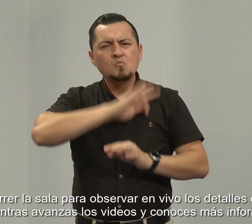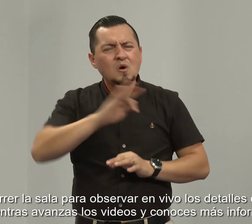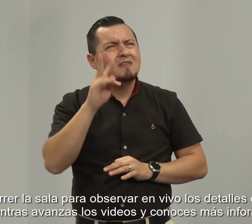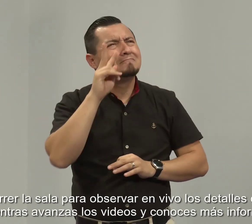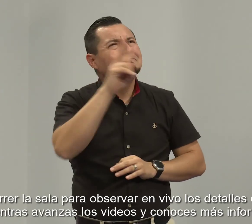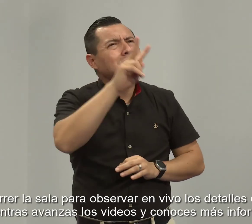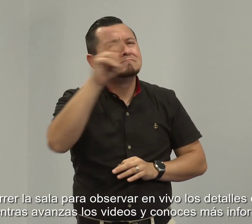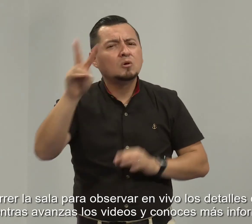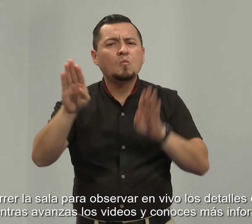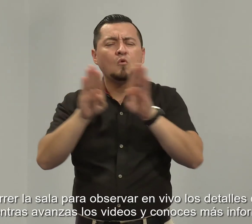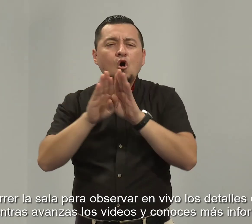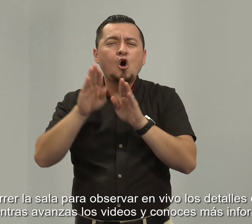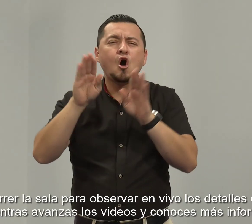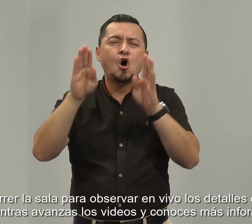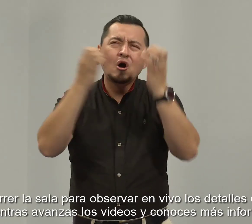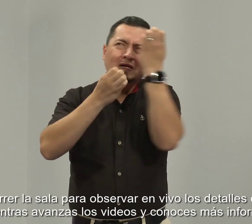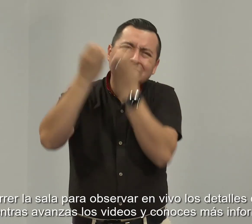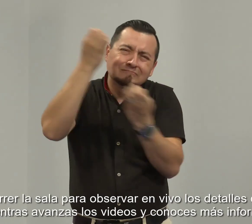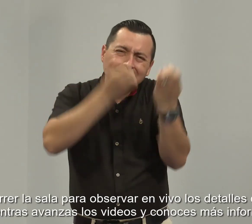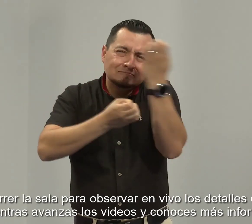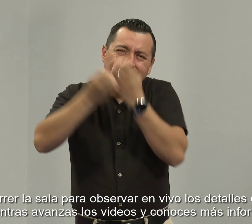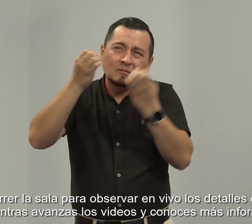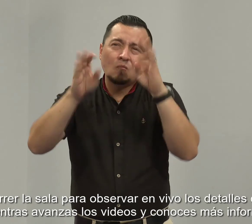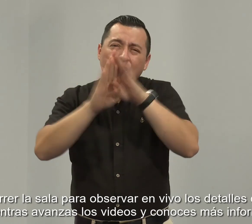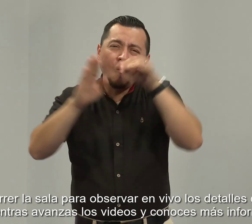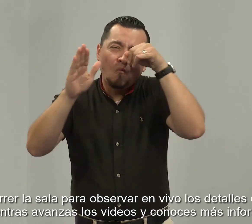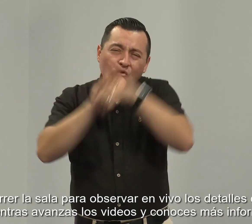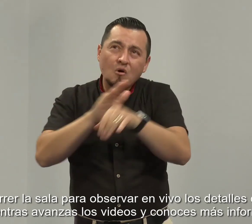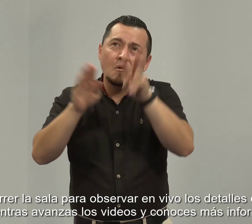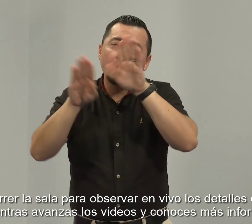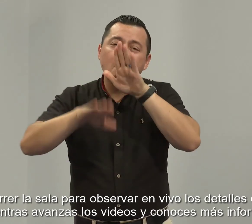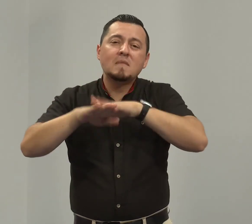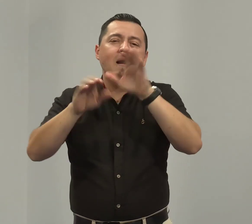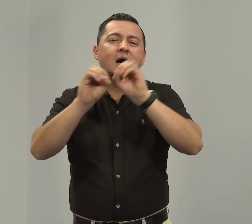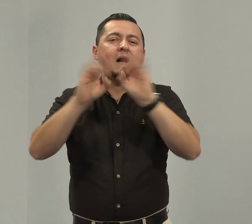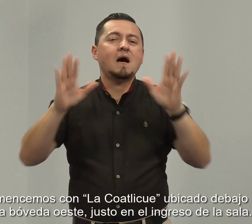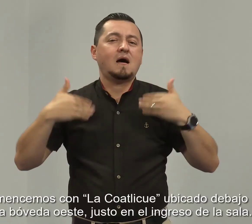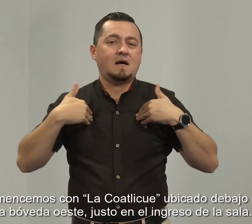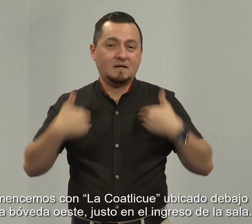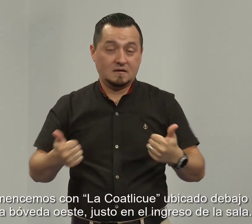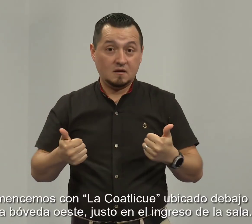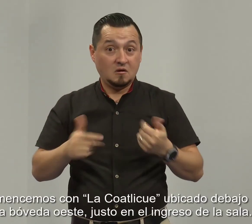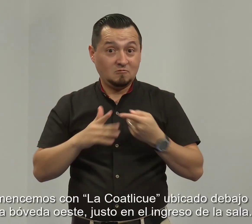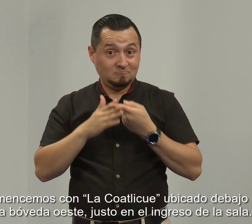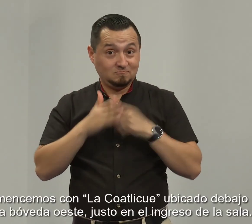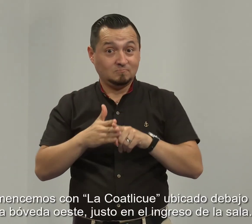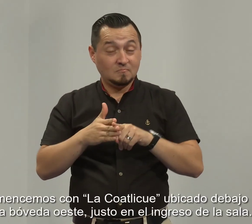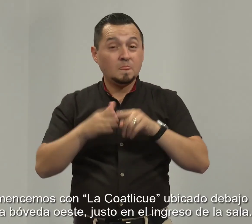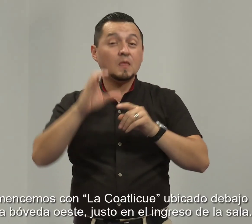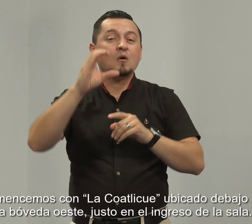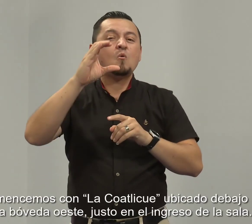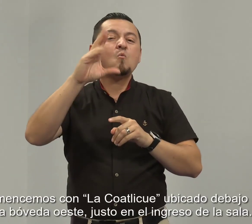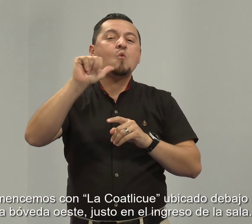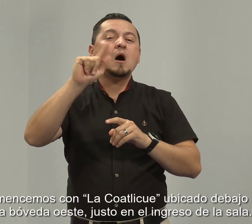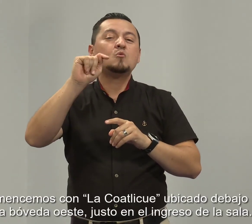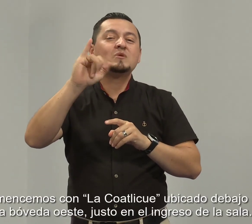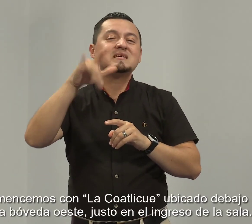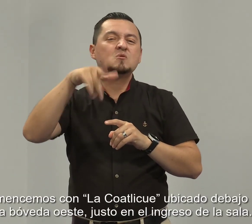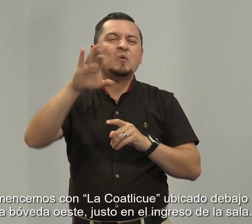detalles de estos murales mientras avanzan los videos y conoces más información. Comencemos con la coatlicue, ubicado debajo de la